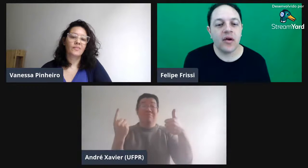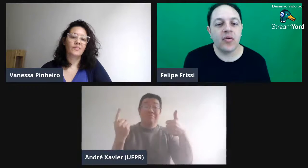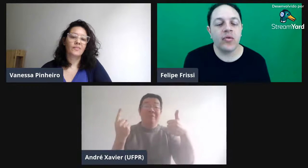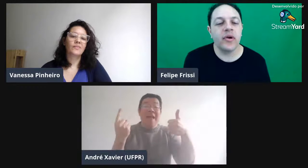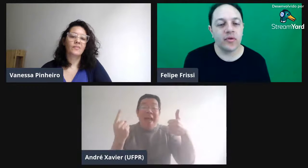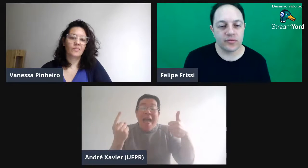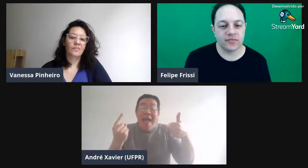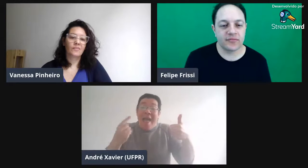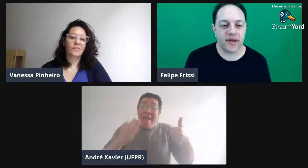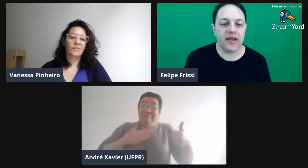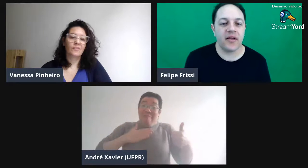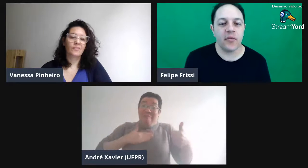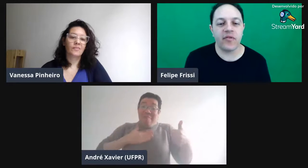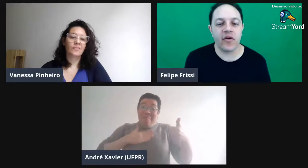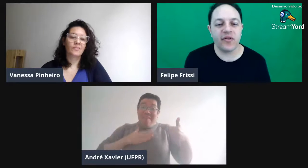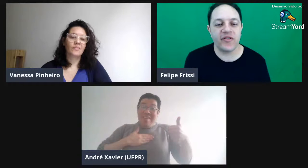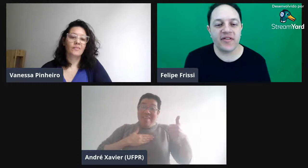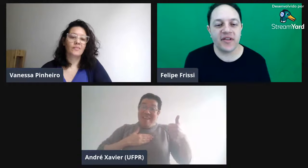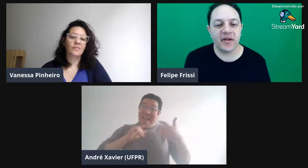Um e um, né, uma forma de fazer.